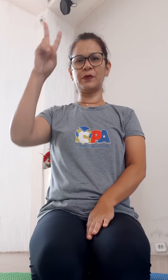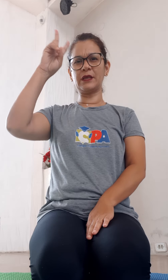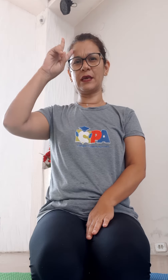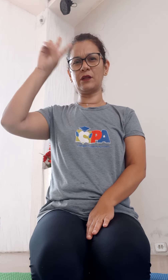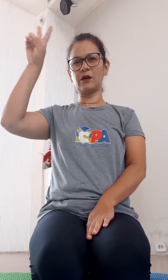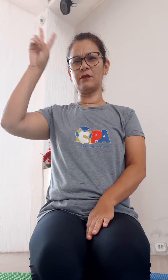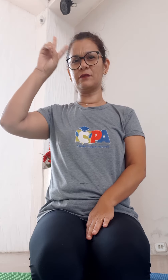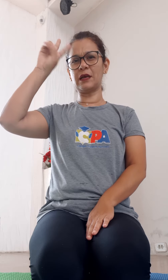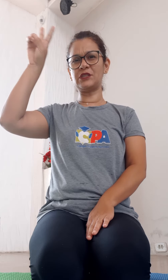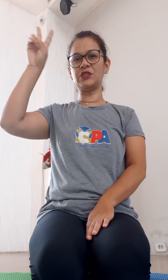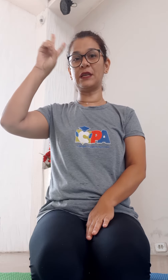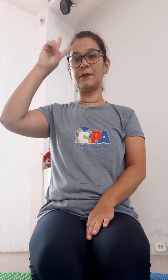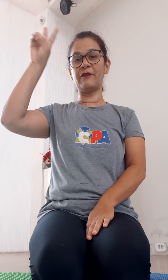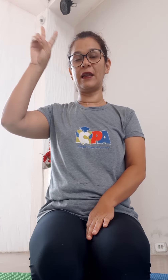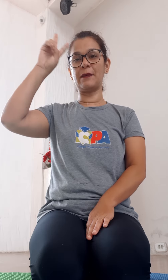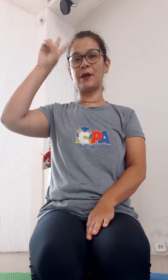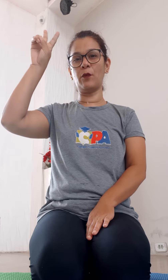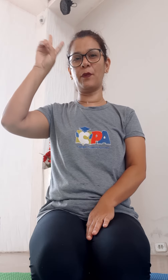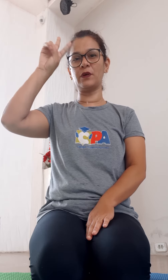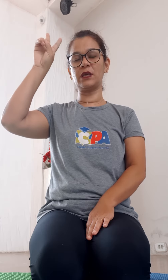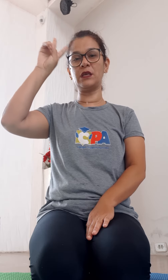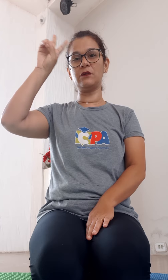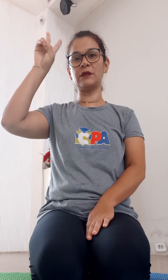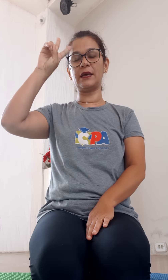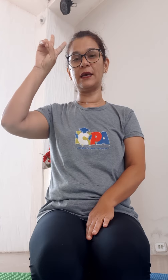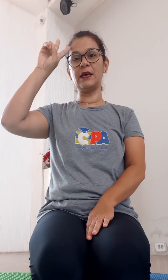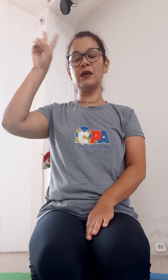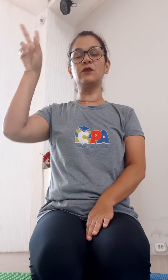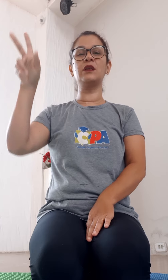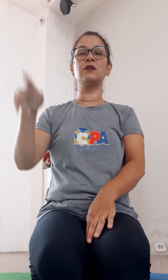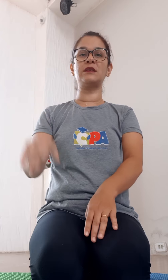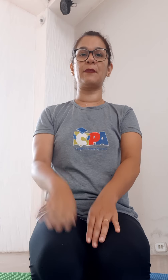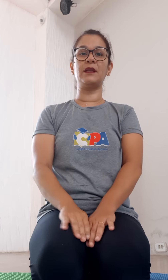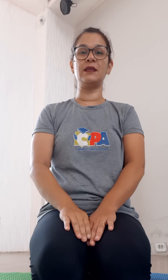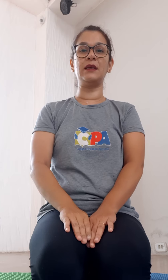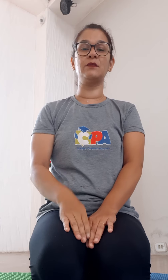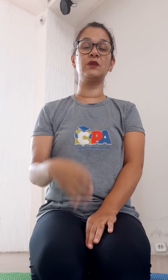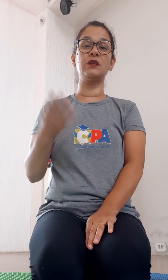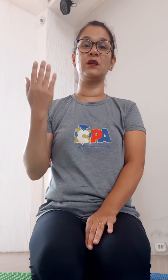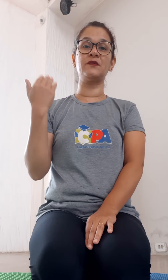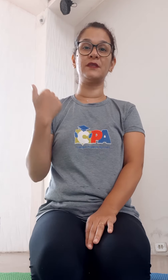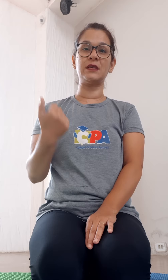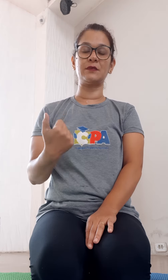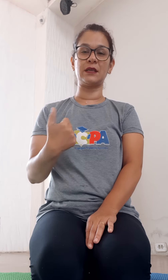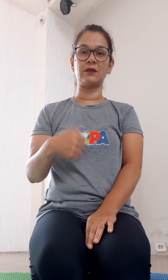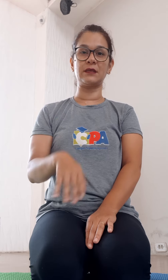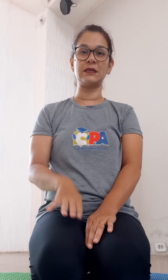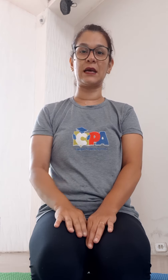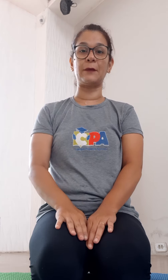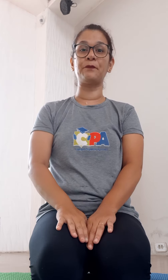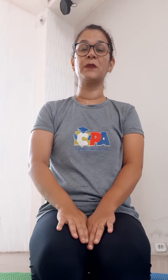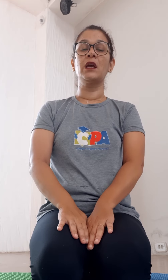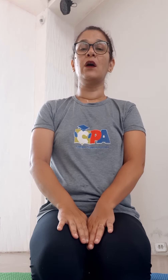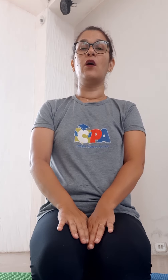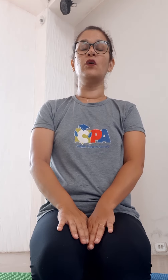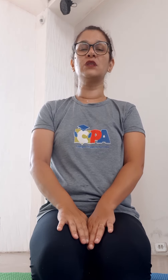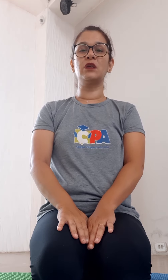pequeno, a gente vai lembrar um pouquinho, né, do que nós aprendemos, o que nós fizemos na nossa sala. Hoje nós